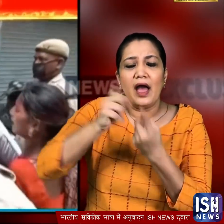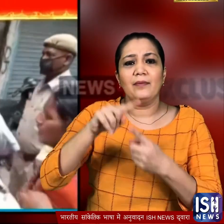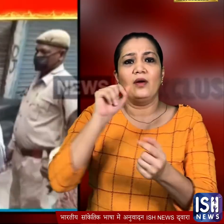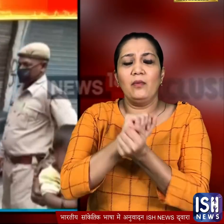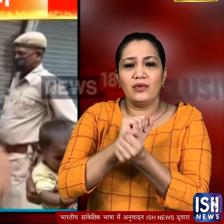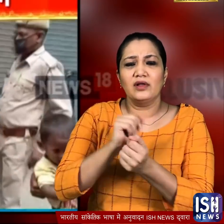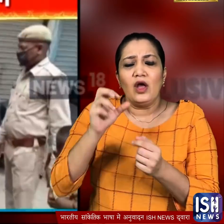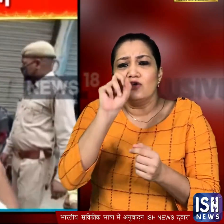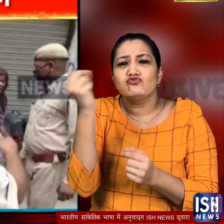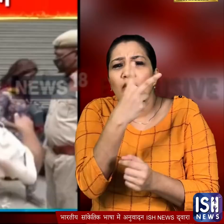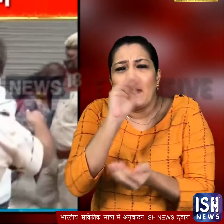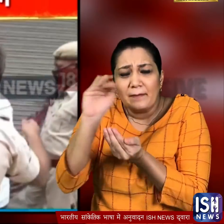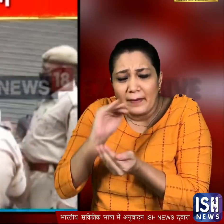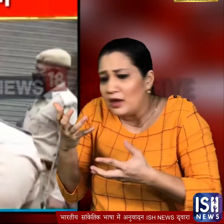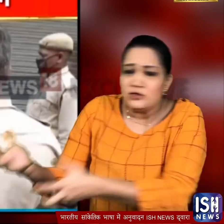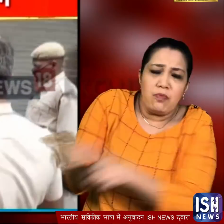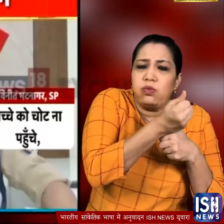वाले ने दो महीने के बच्चे को भी जबरन उठा लिया